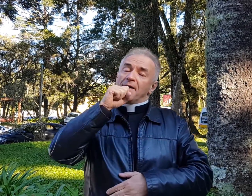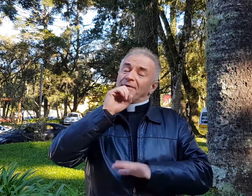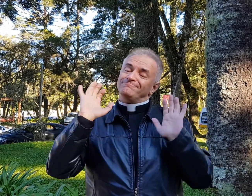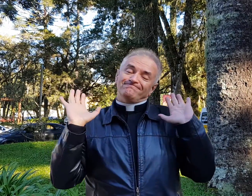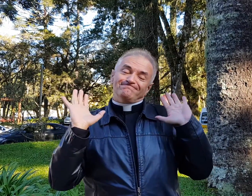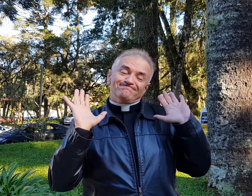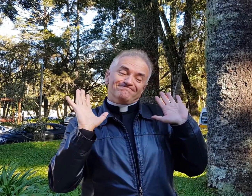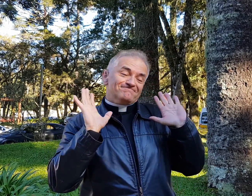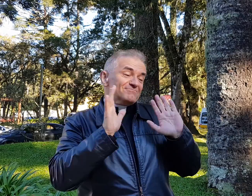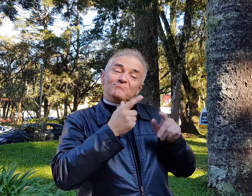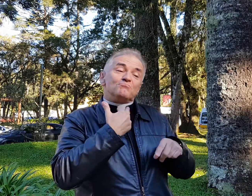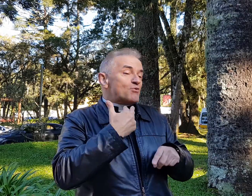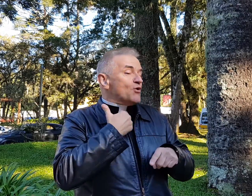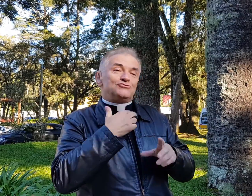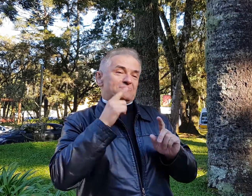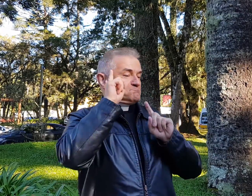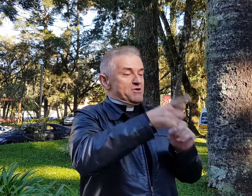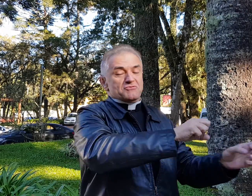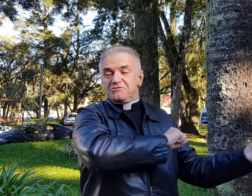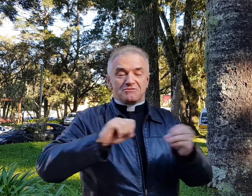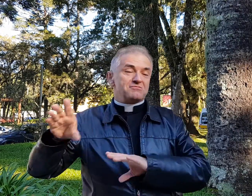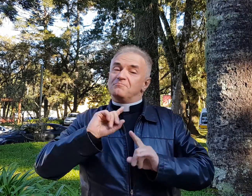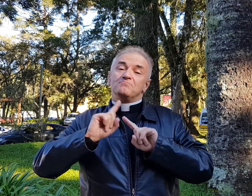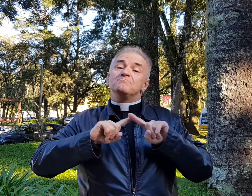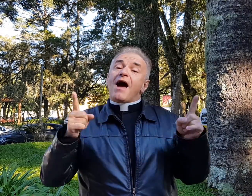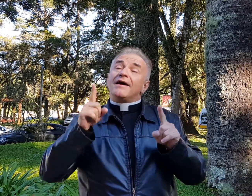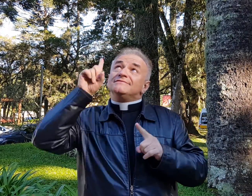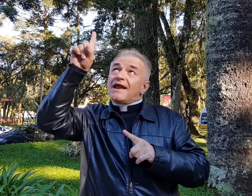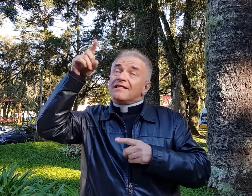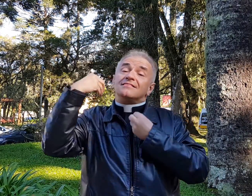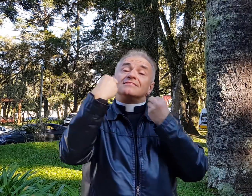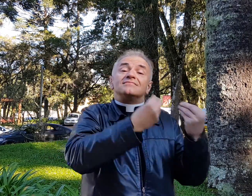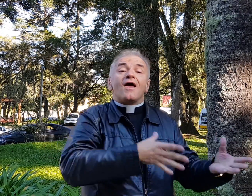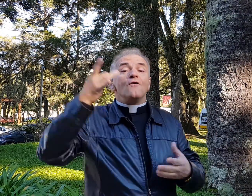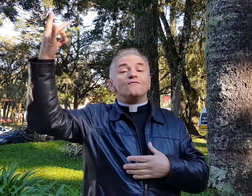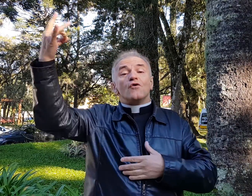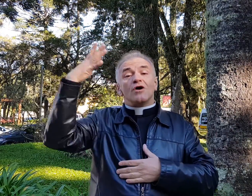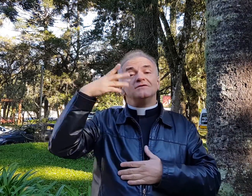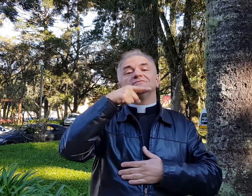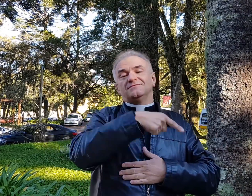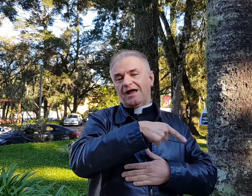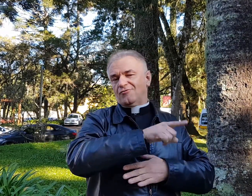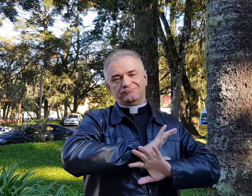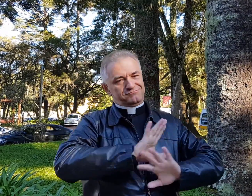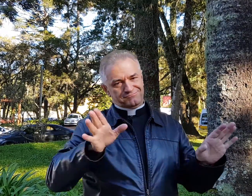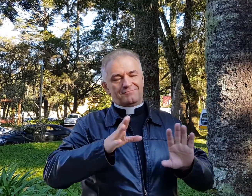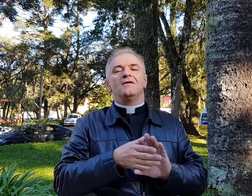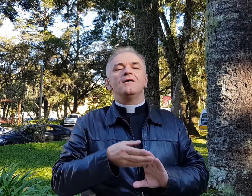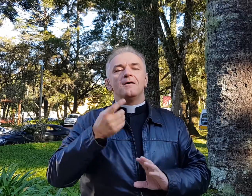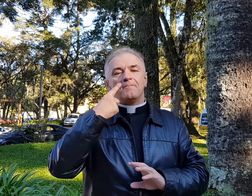o dom, mas as pessoas falaram, não posso obrigar ele aí, né? Ele, Deus sabe, se Deus dá essa vocação para ele, vai sentir.